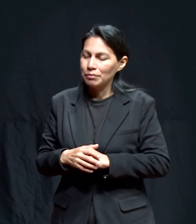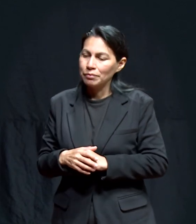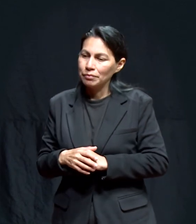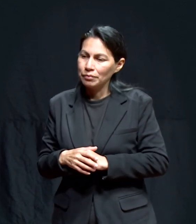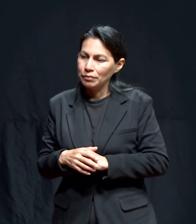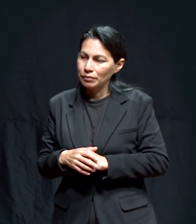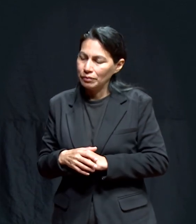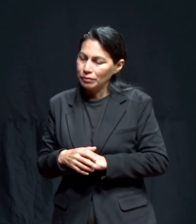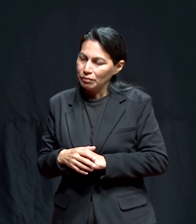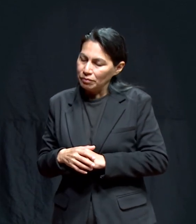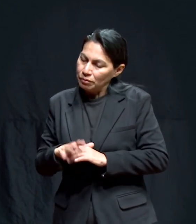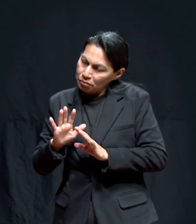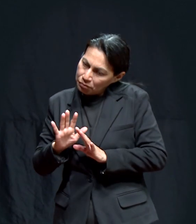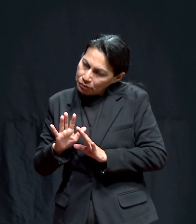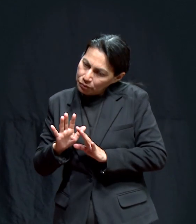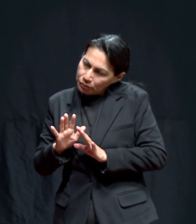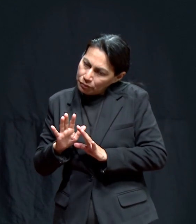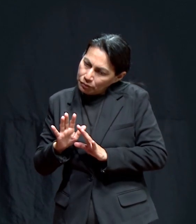la persona